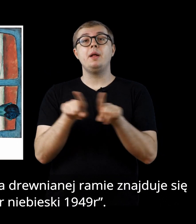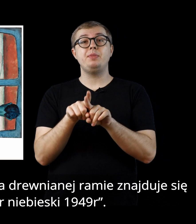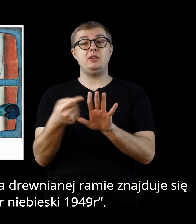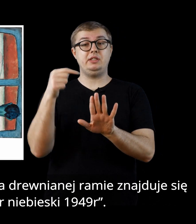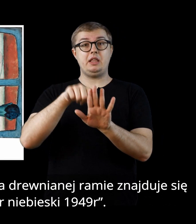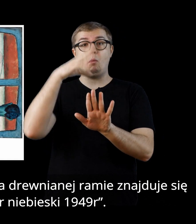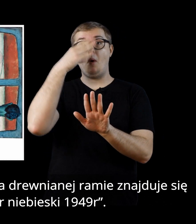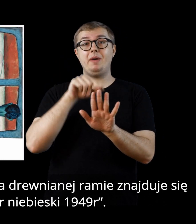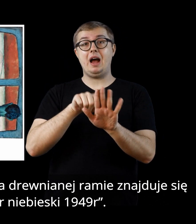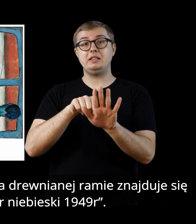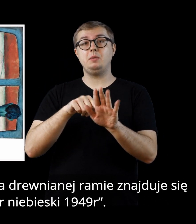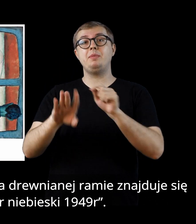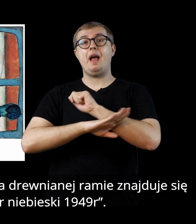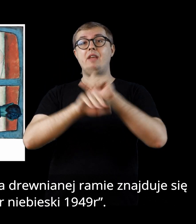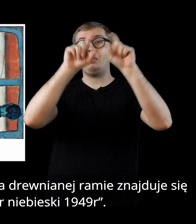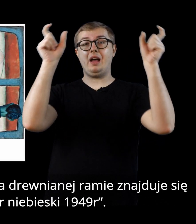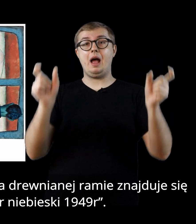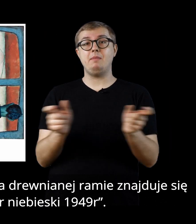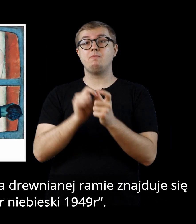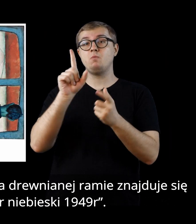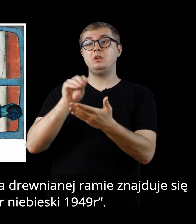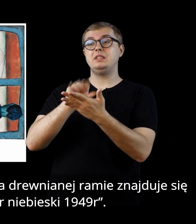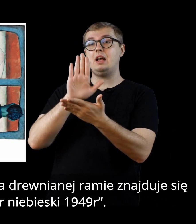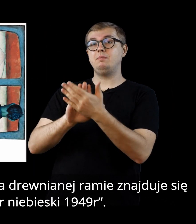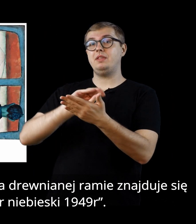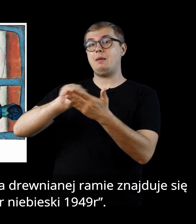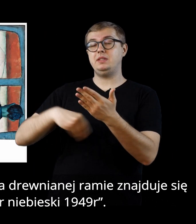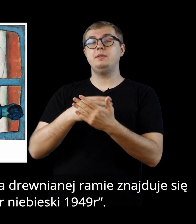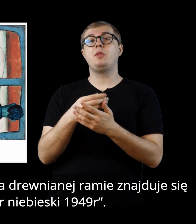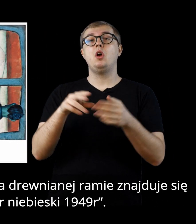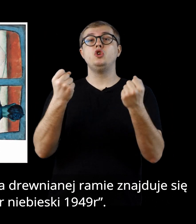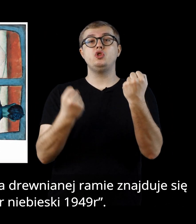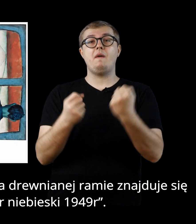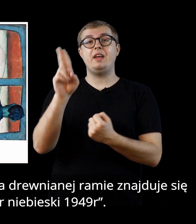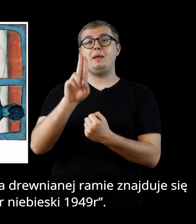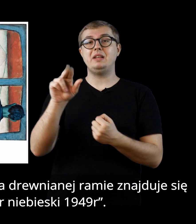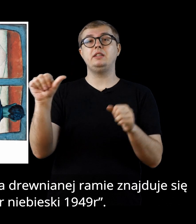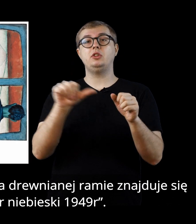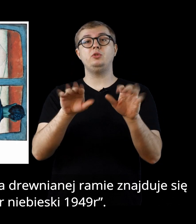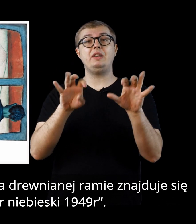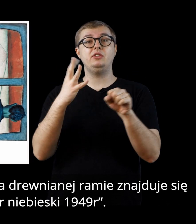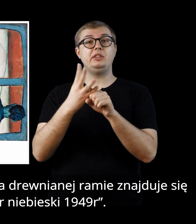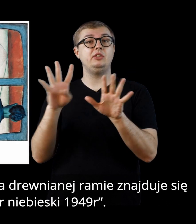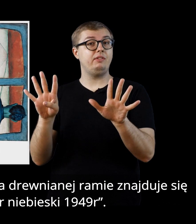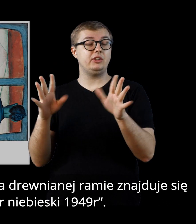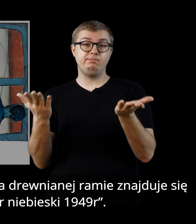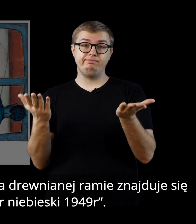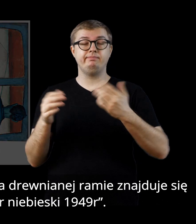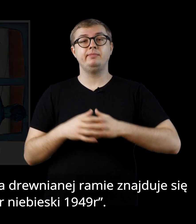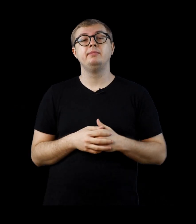Dodatkowo, z tyłu obrazu na drewnianej ramie znajduje się napis Szofer niebieski, 1949 rok.